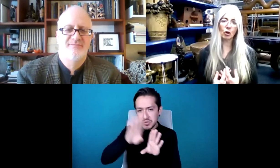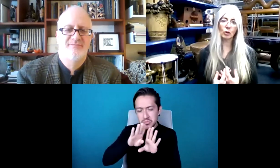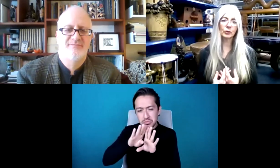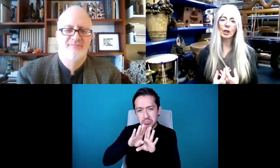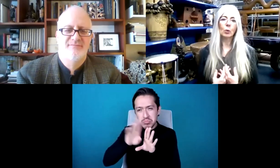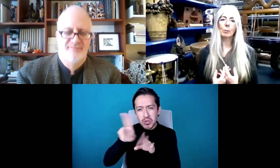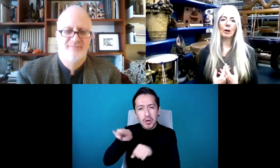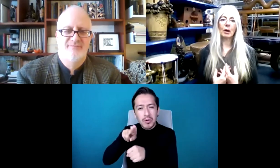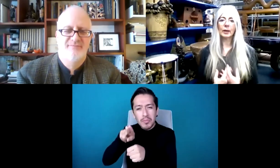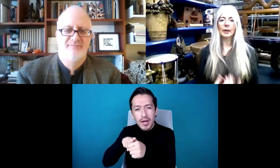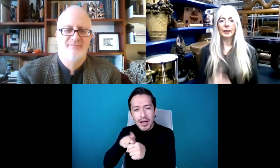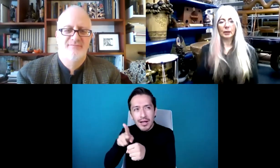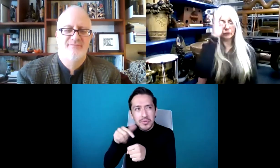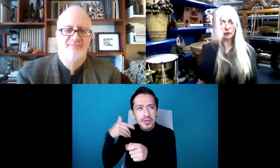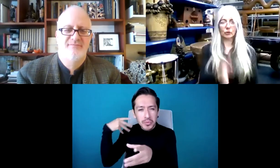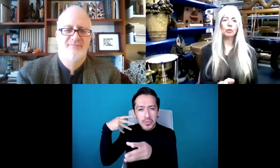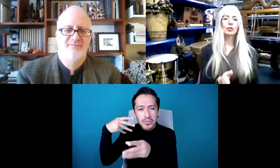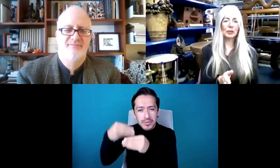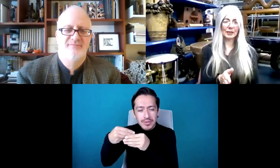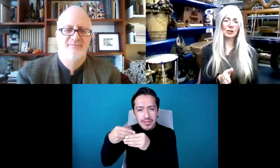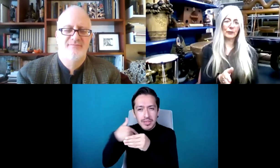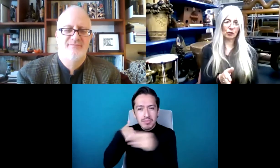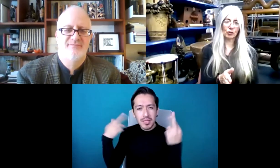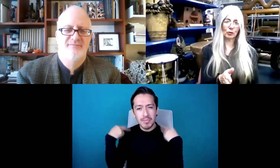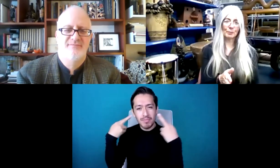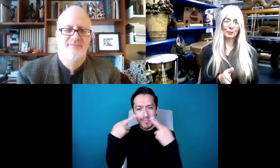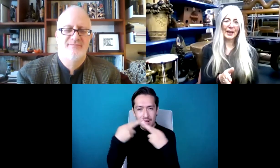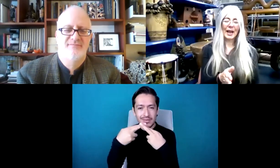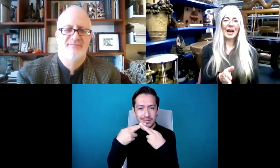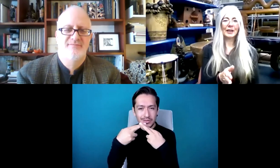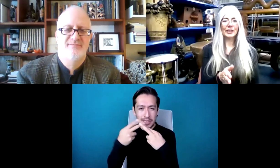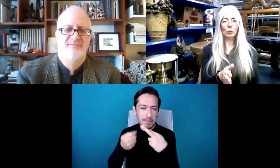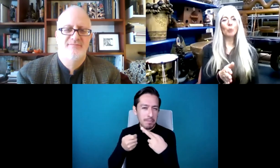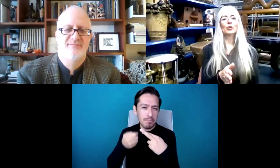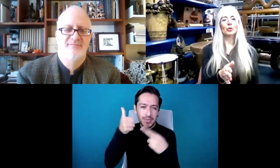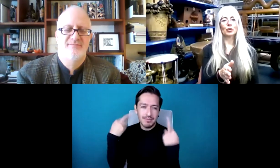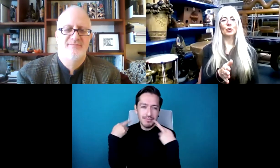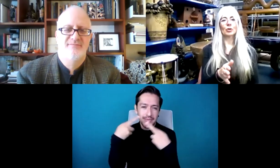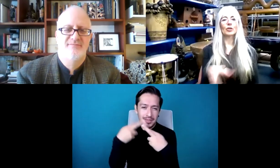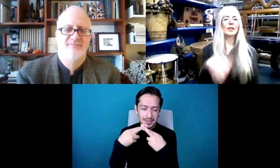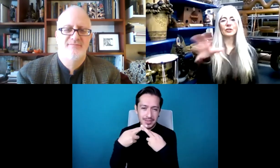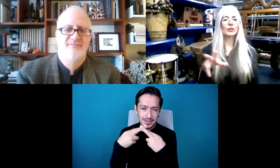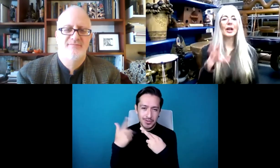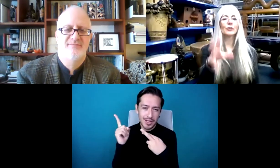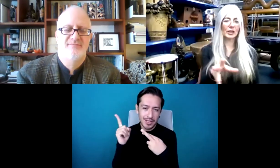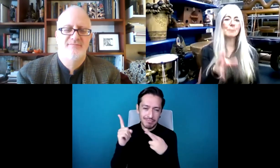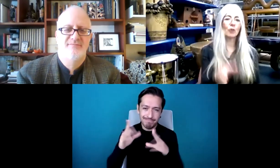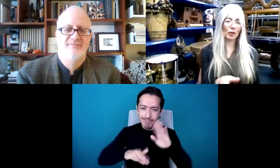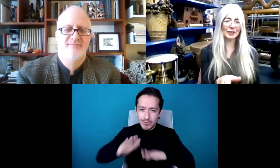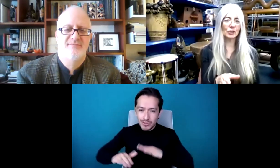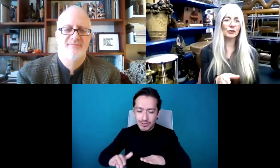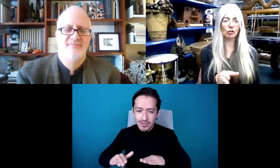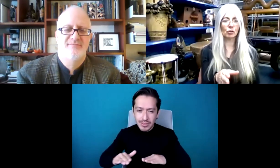de mi maestro de percusiones. El primero que tuve, Ron Forbes, que quería